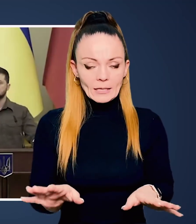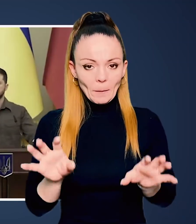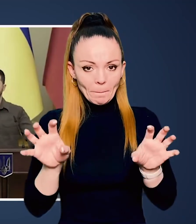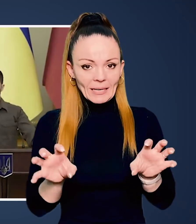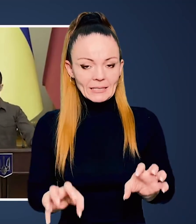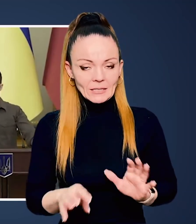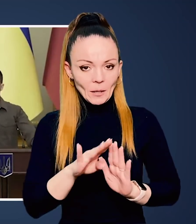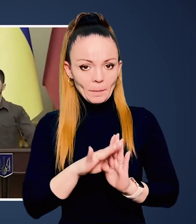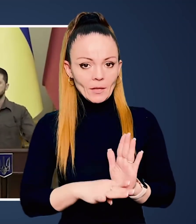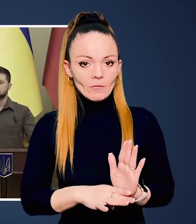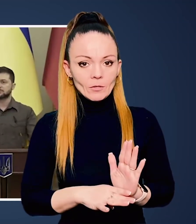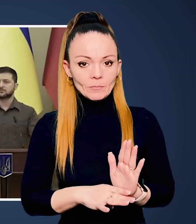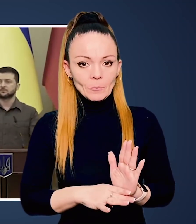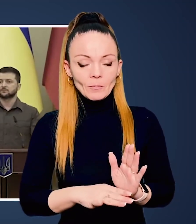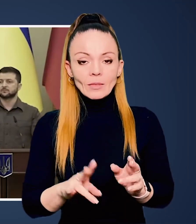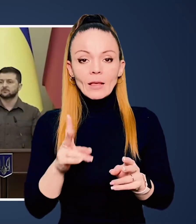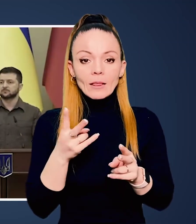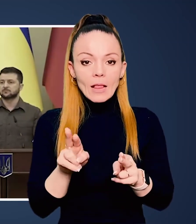будь-яких принципів.